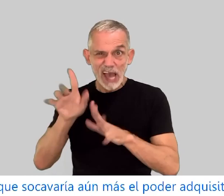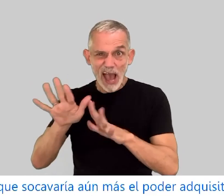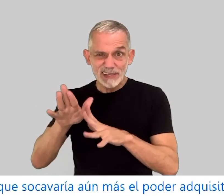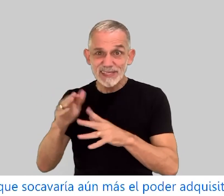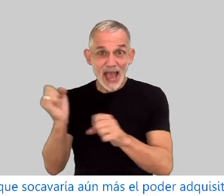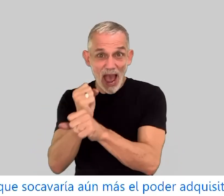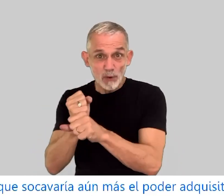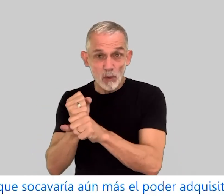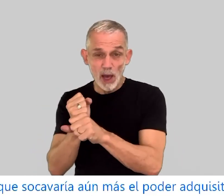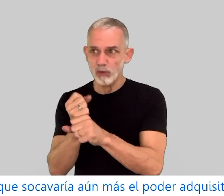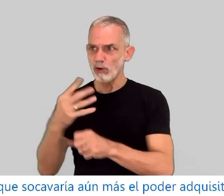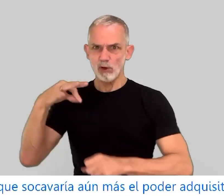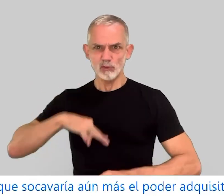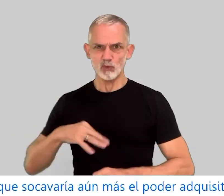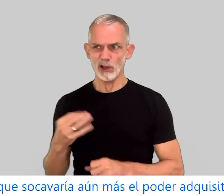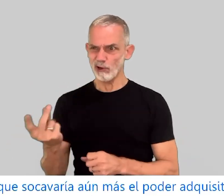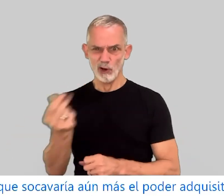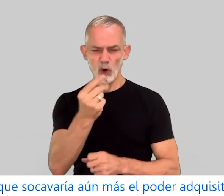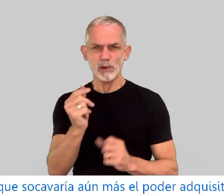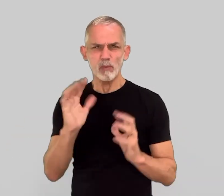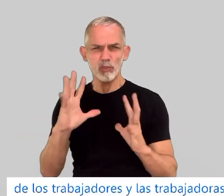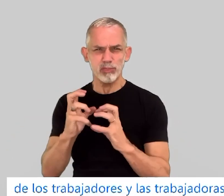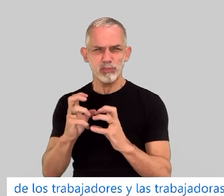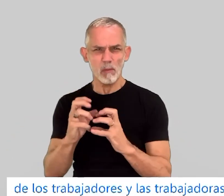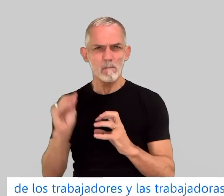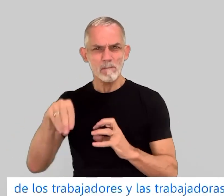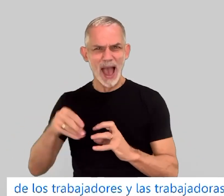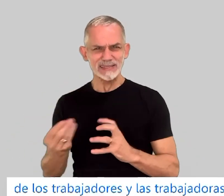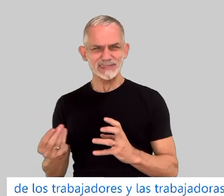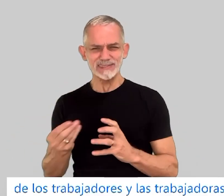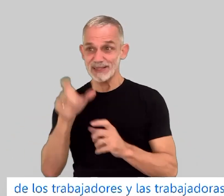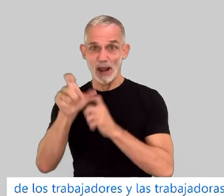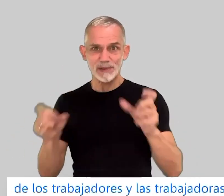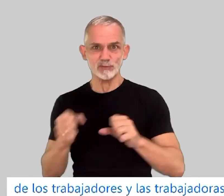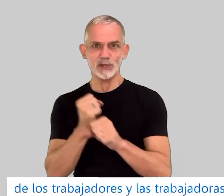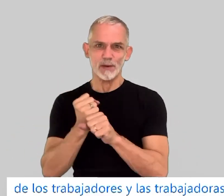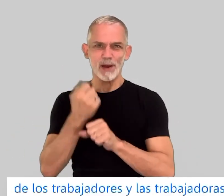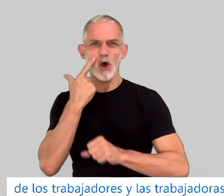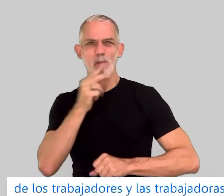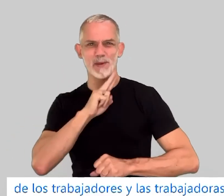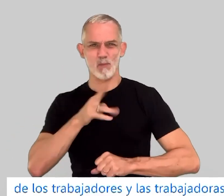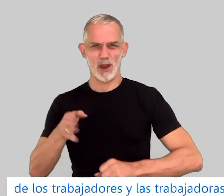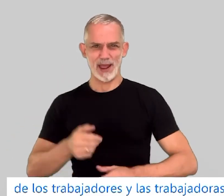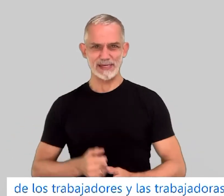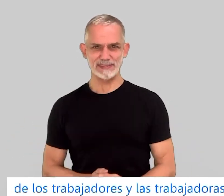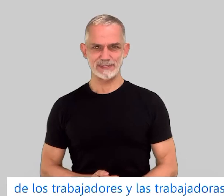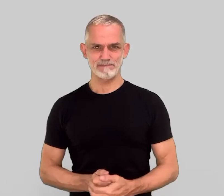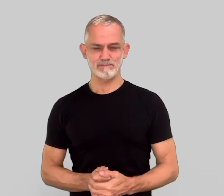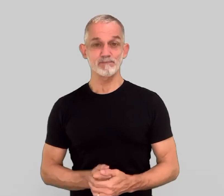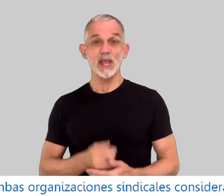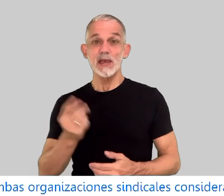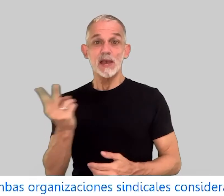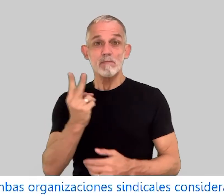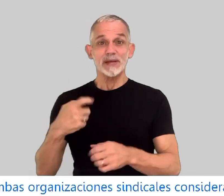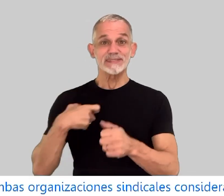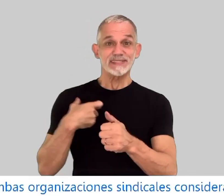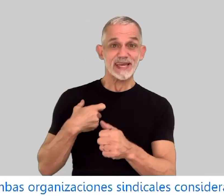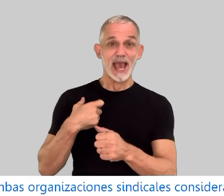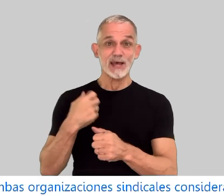aún más el poder adquisitivo de los trabajadores y las trabajadoras. Ambas organizaciones